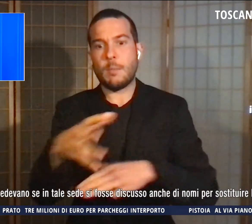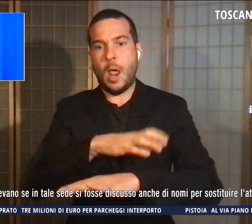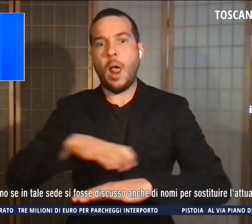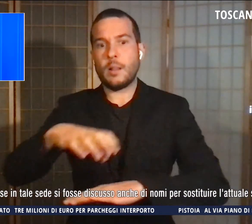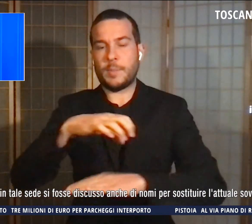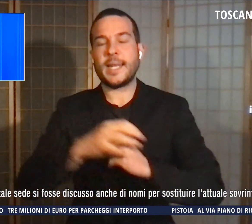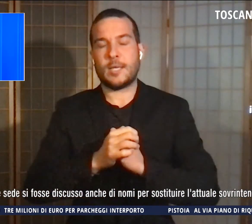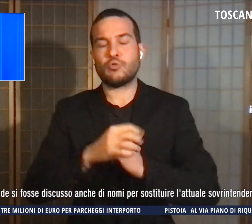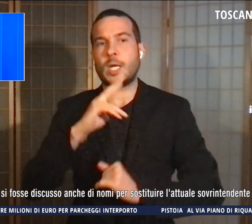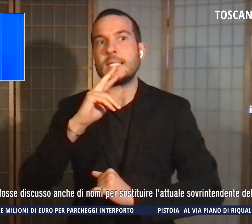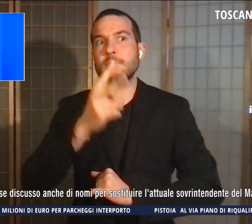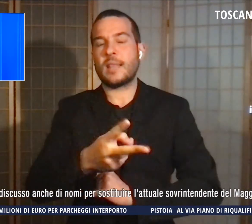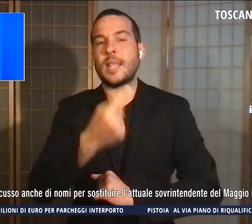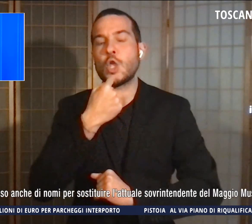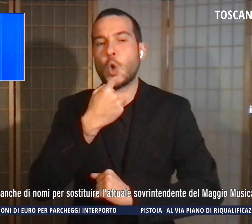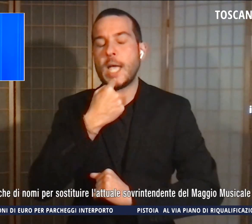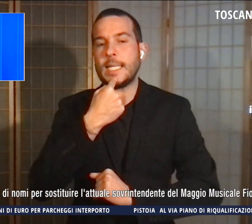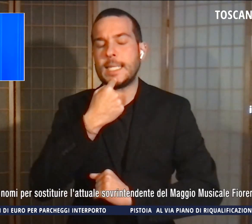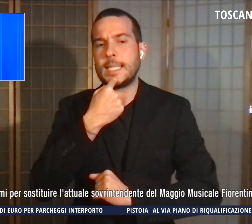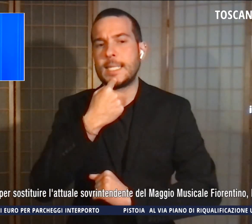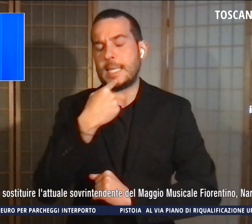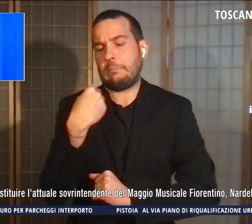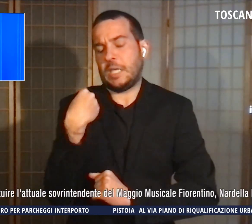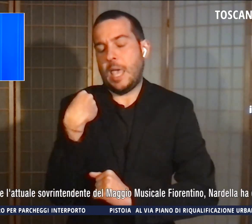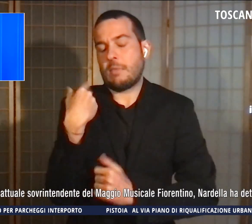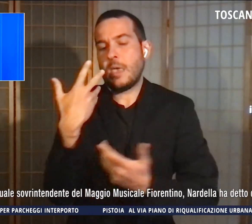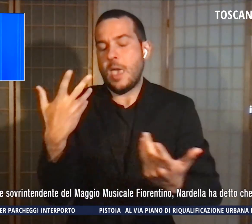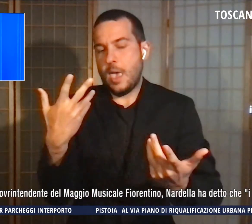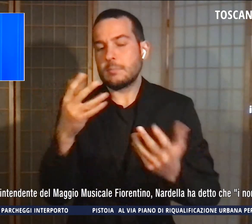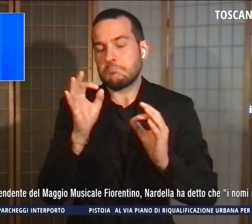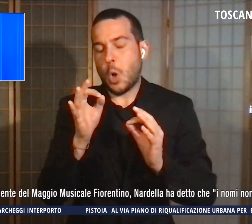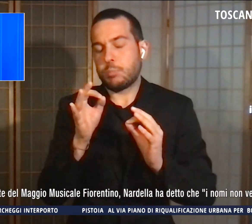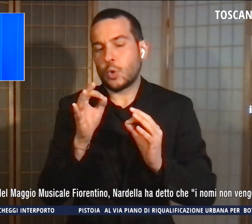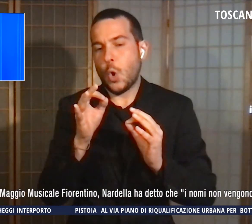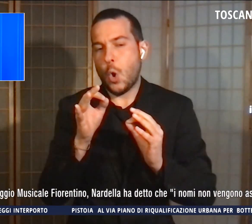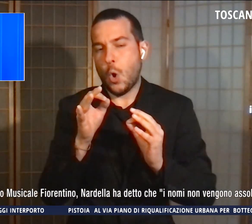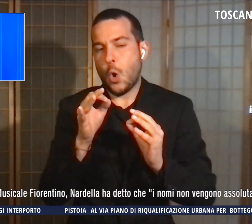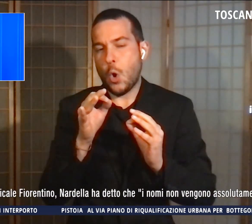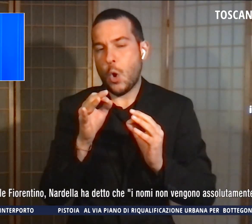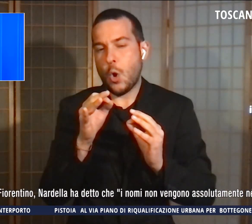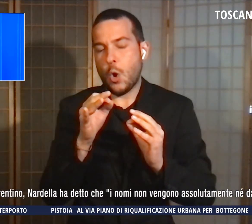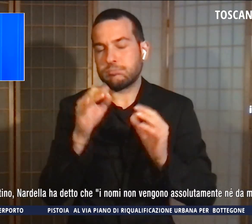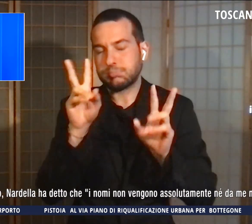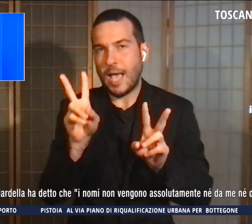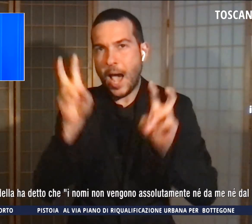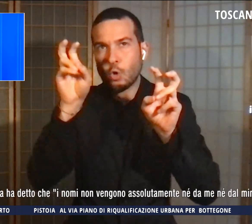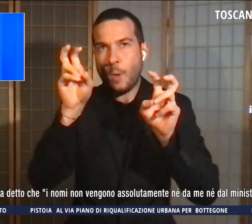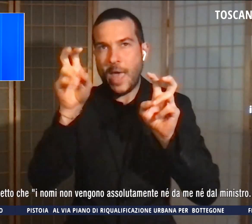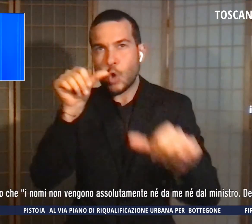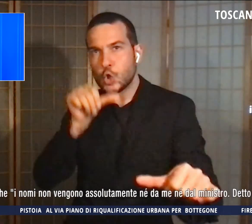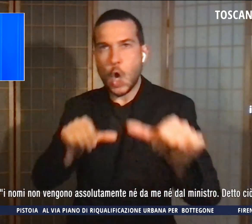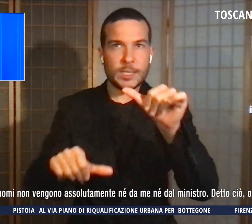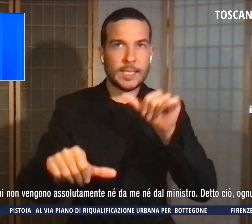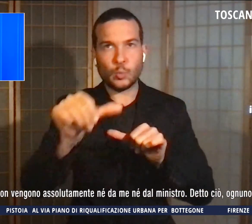cronisti che gli chiedevano se in questa sede si fosse discusso anche di nomi per sostituire l'attuale sovrintendente del